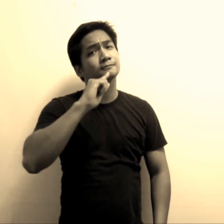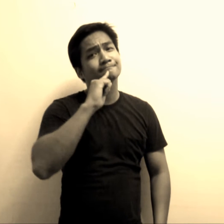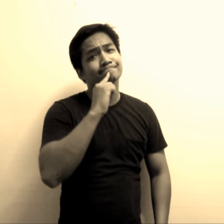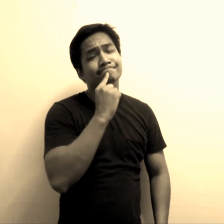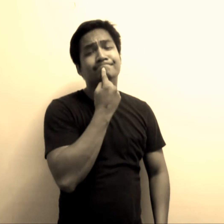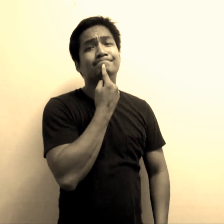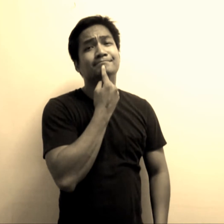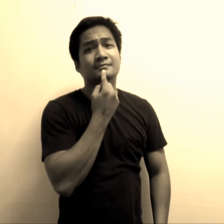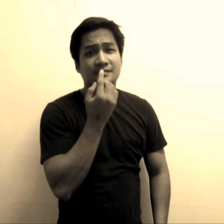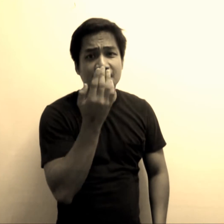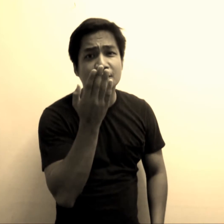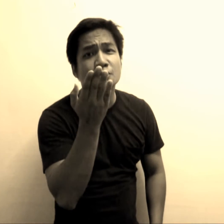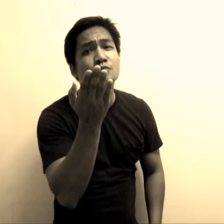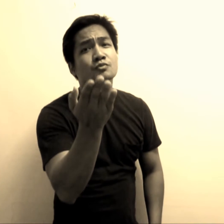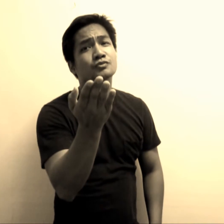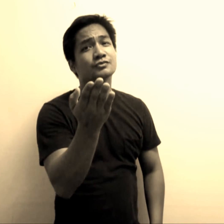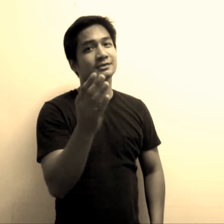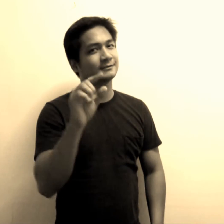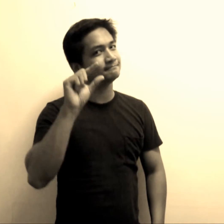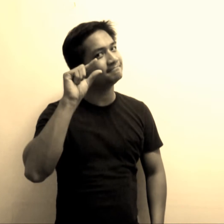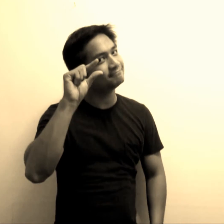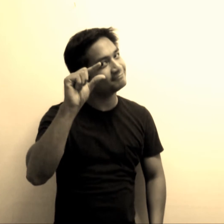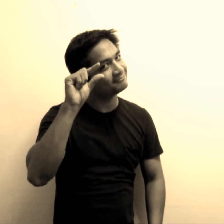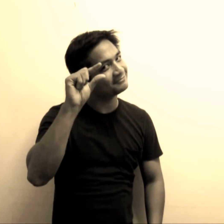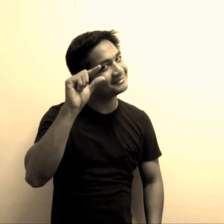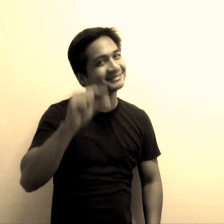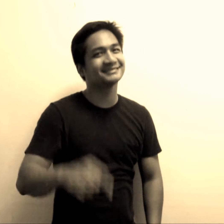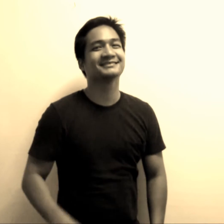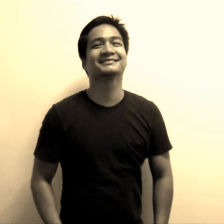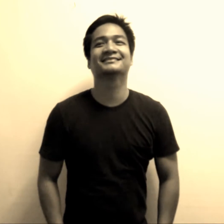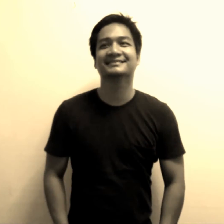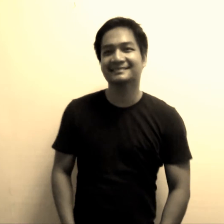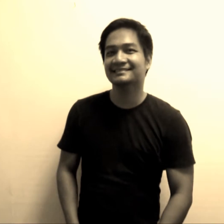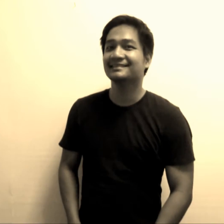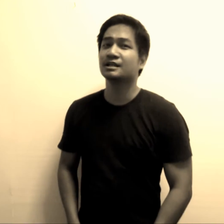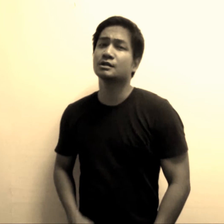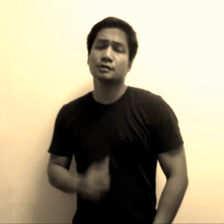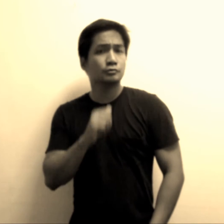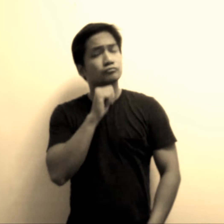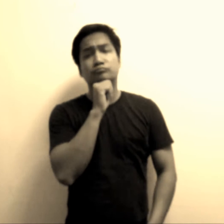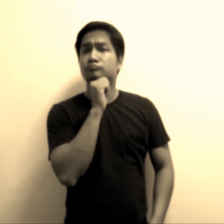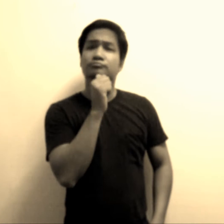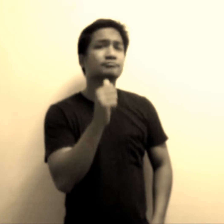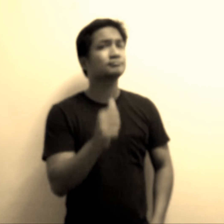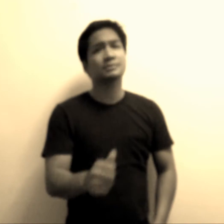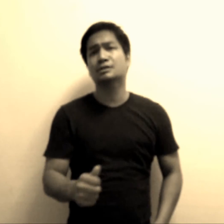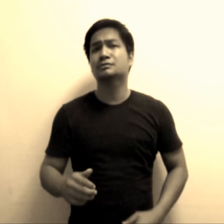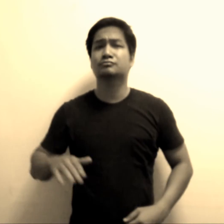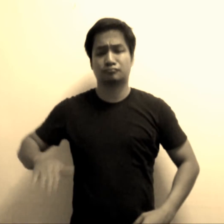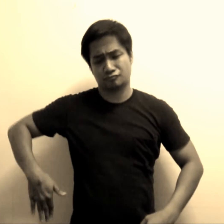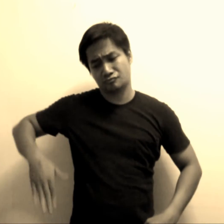gumingaw na kunin mo gamay Ayaw na